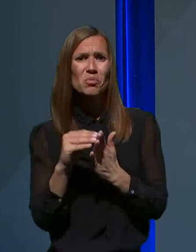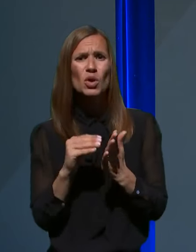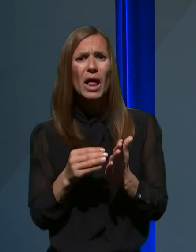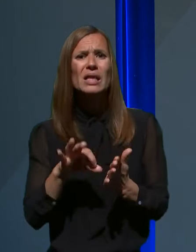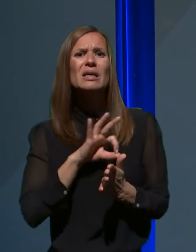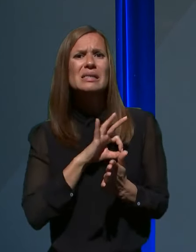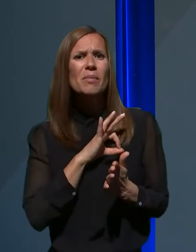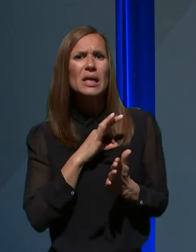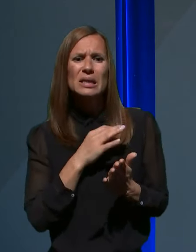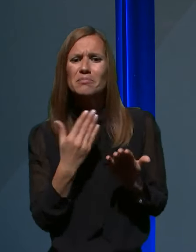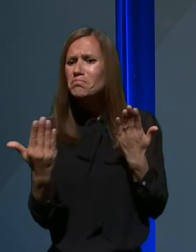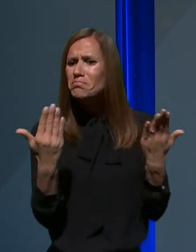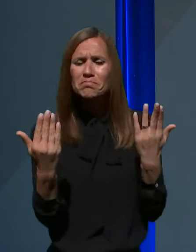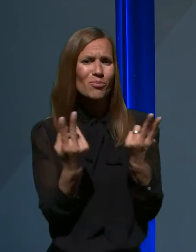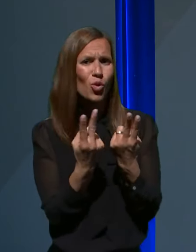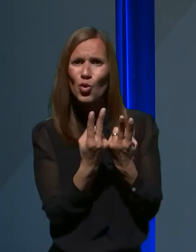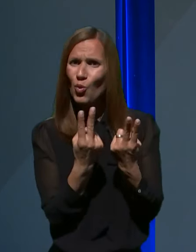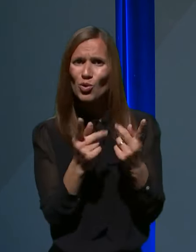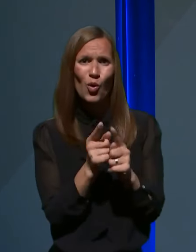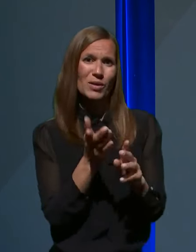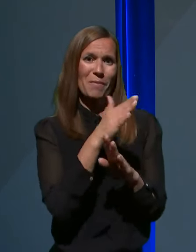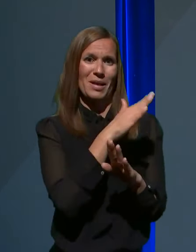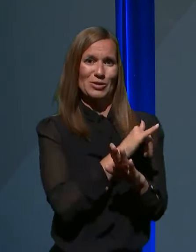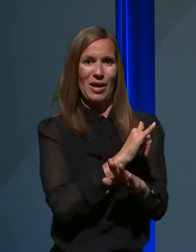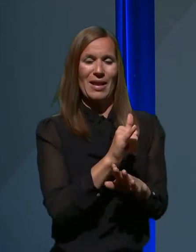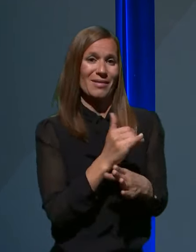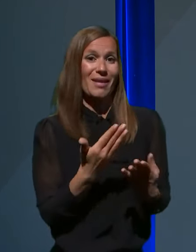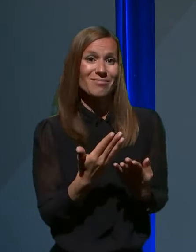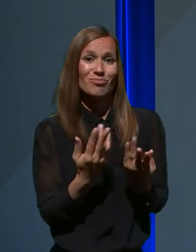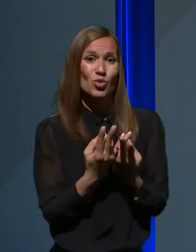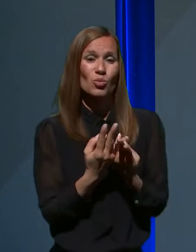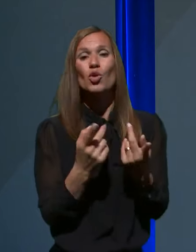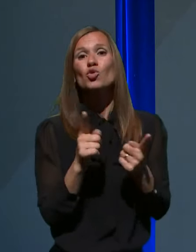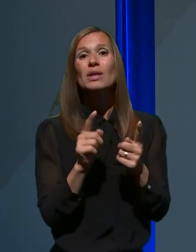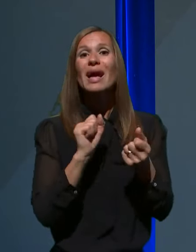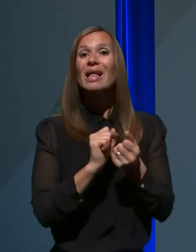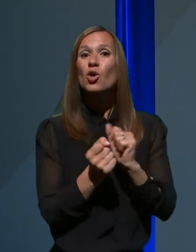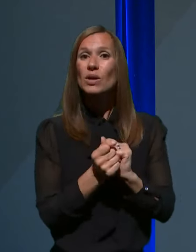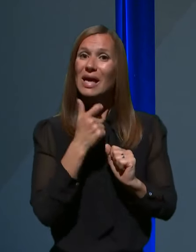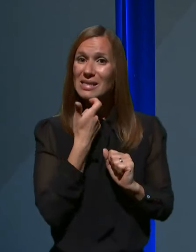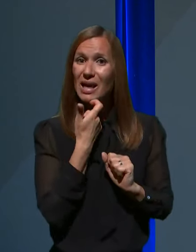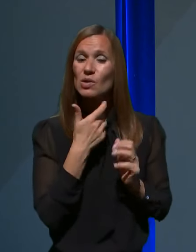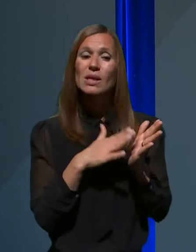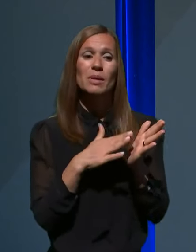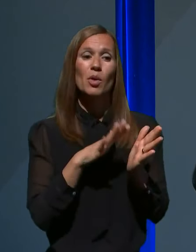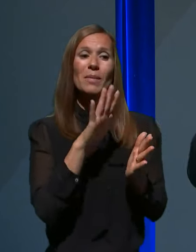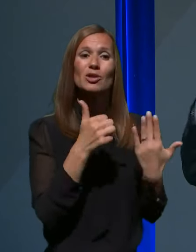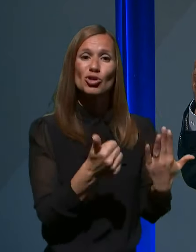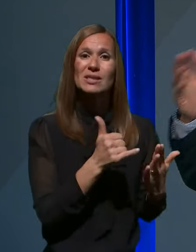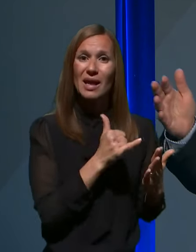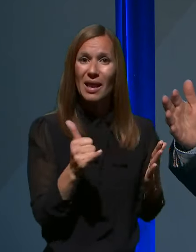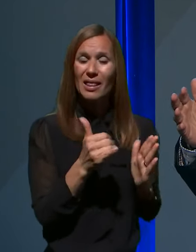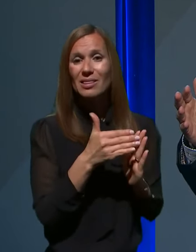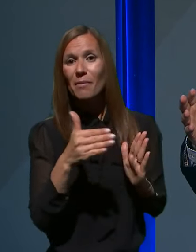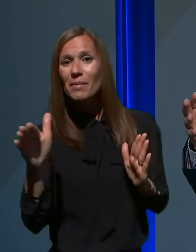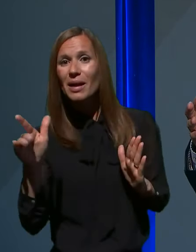prejšnjih let, tudi po kategorijah starosti od recimo 65. leta pa tudi